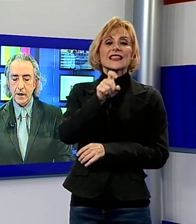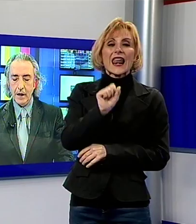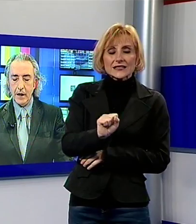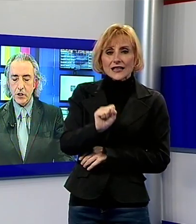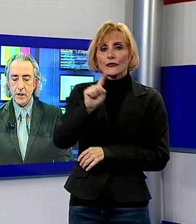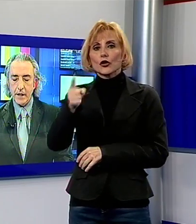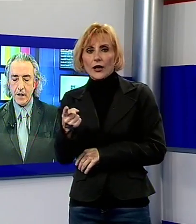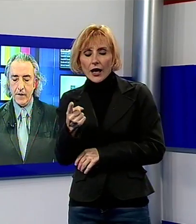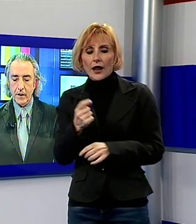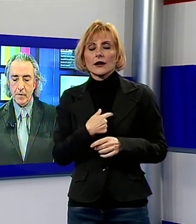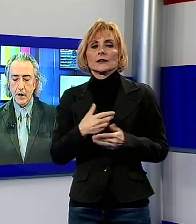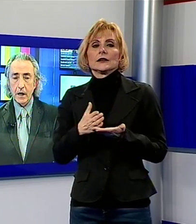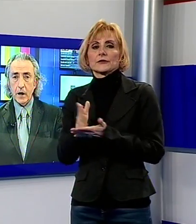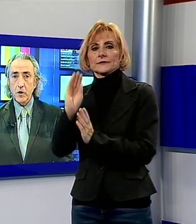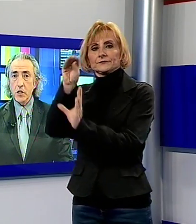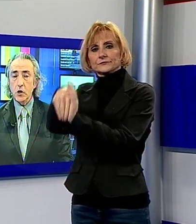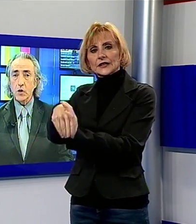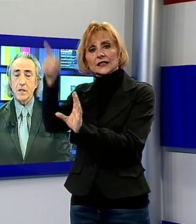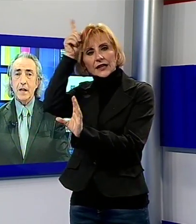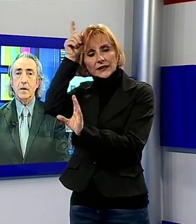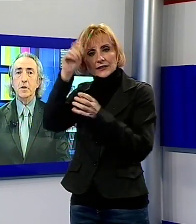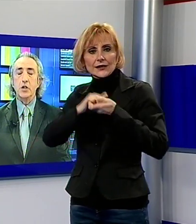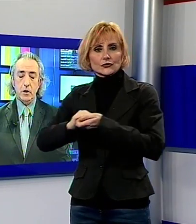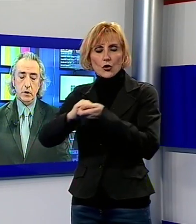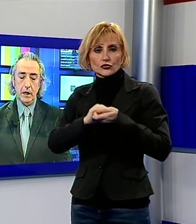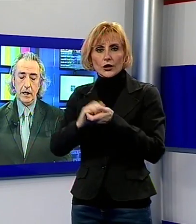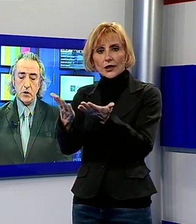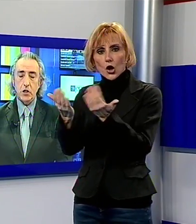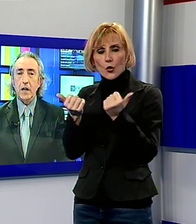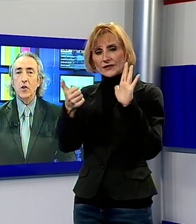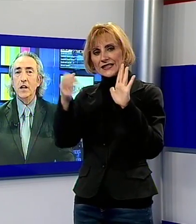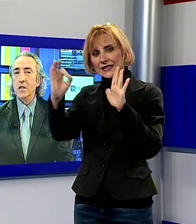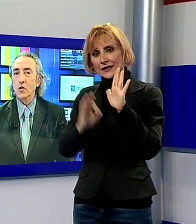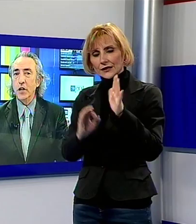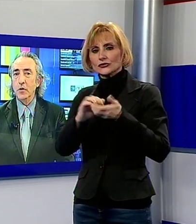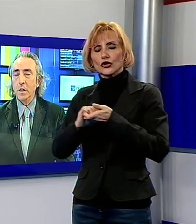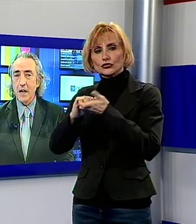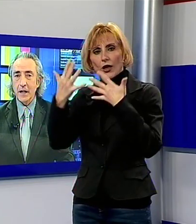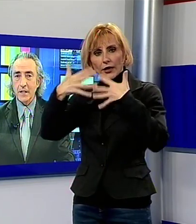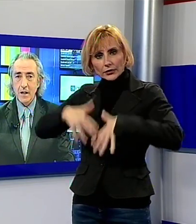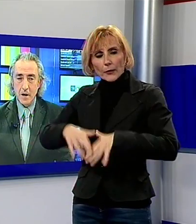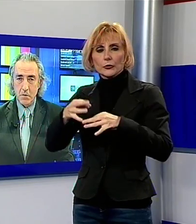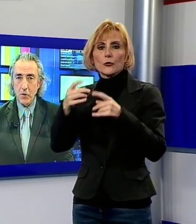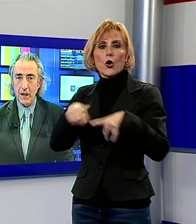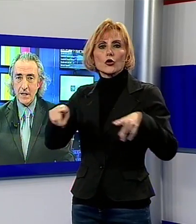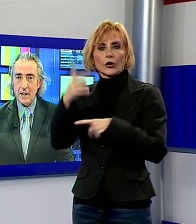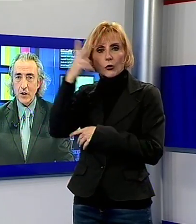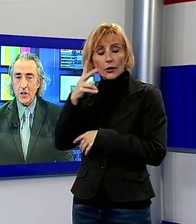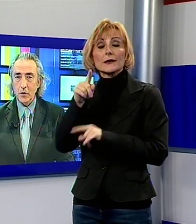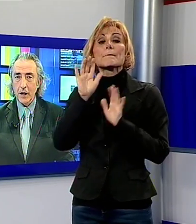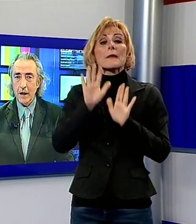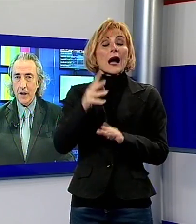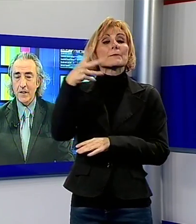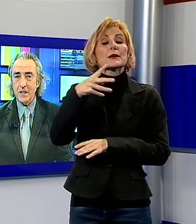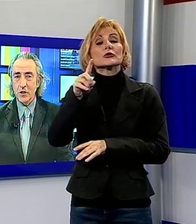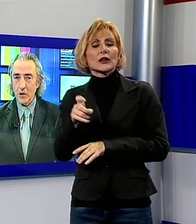tedeschi della CTS Eventim che acquisiscono il 60% della società che organizza i concerti lucchesi, anche se Mimo D'Alessandro